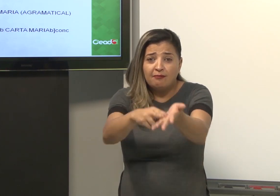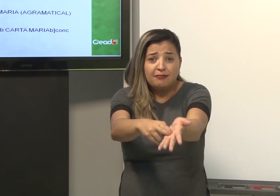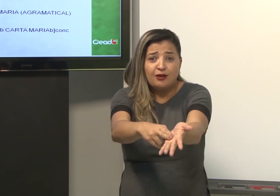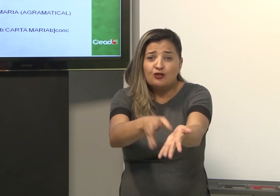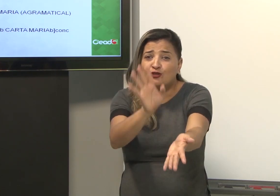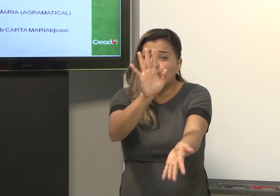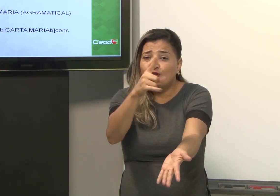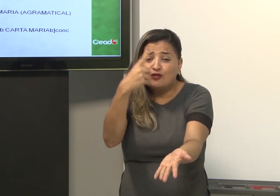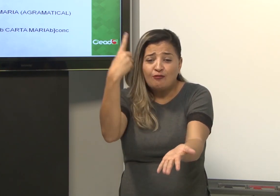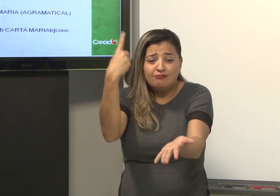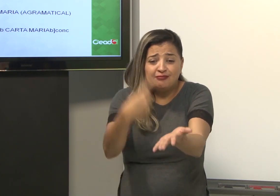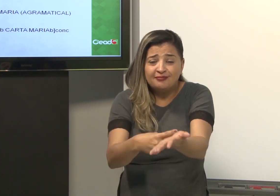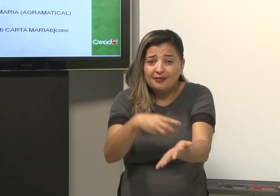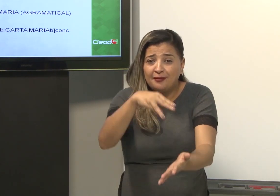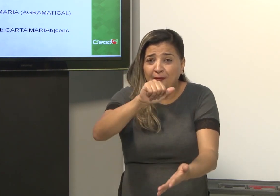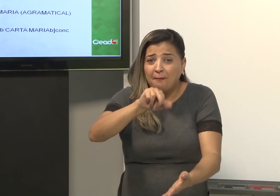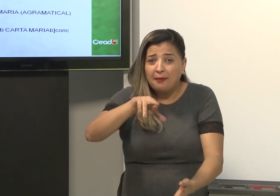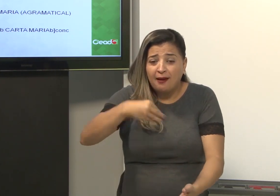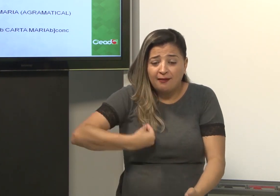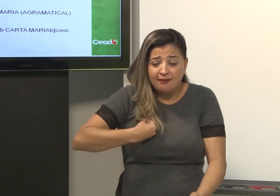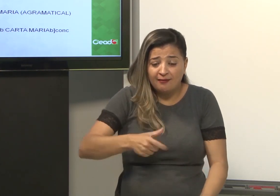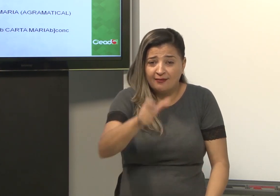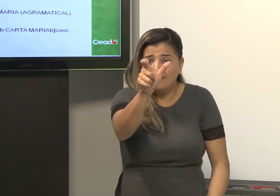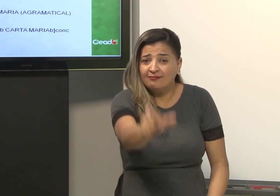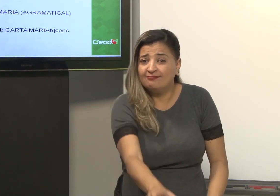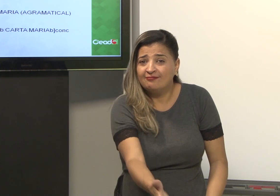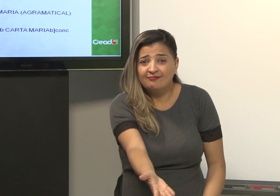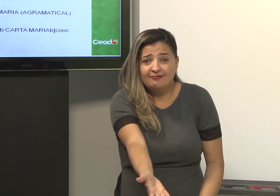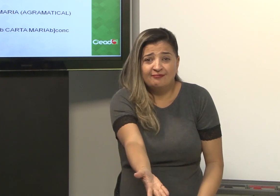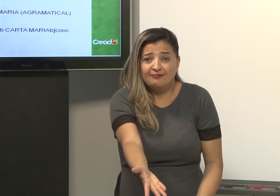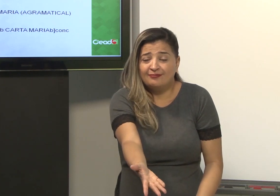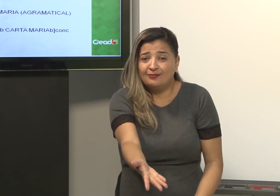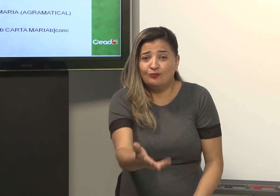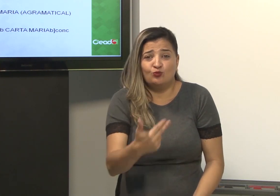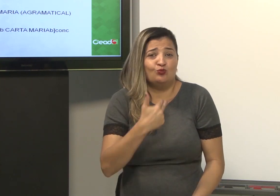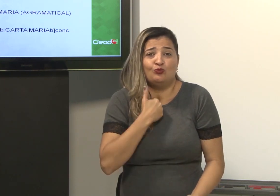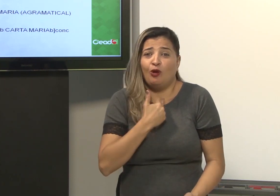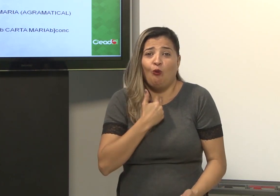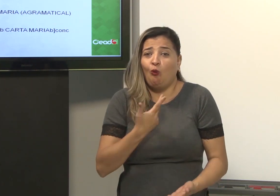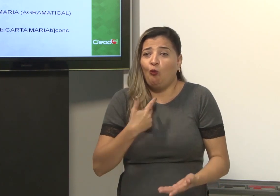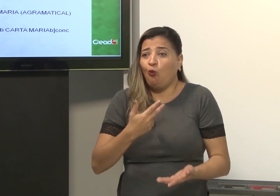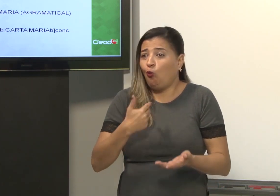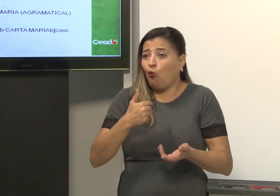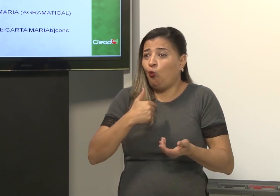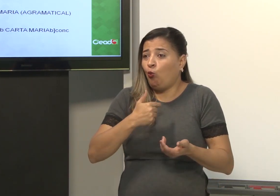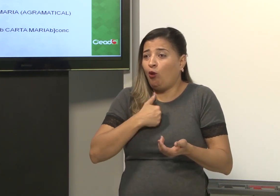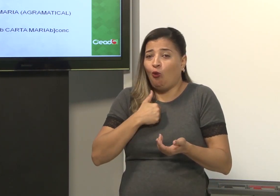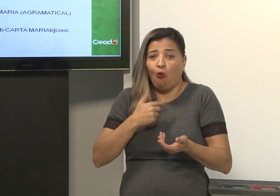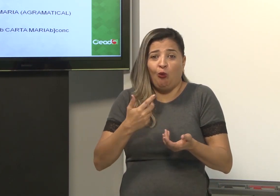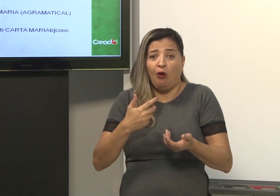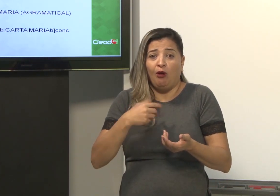Então, João enviou essa carta para Maria aqui na minha frente. Então, eu não posso sinalizar assim.